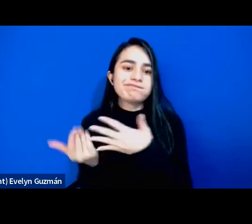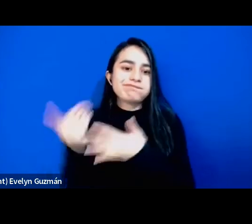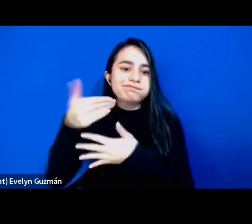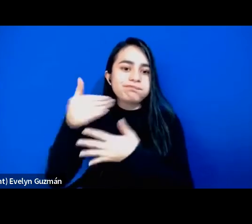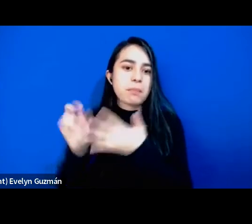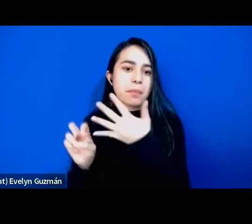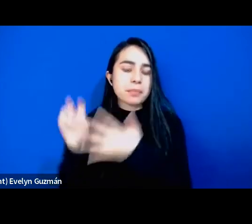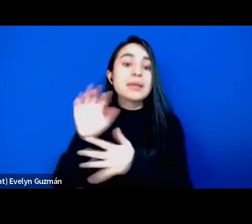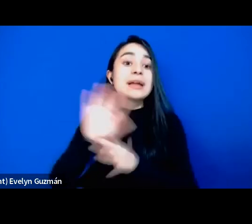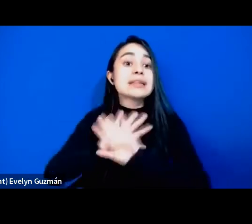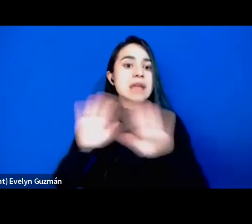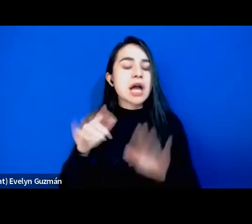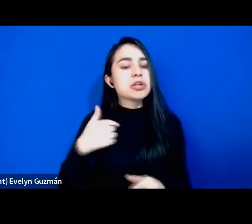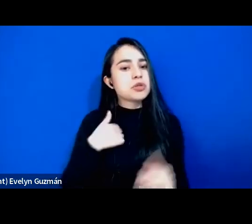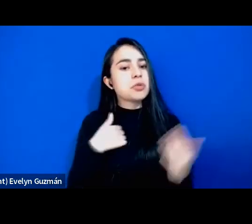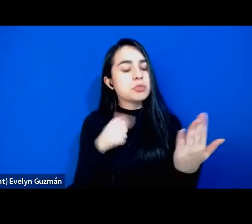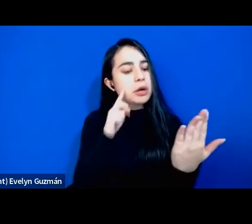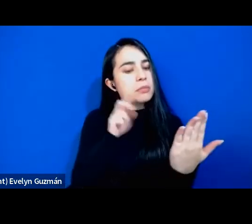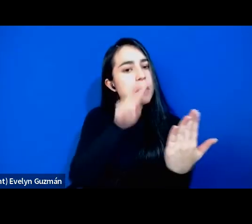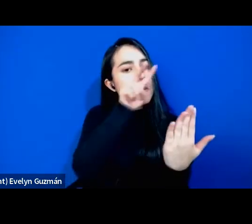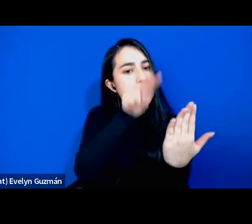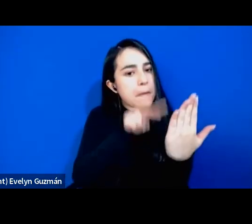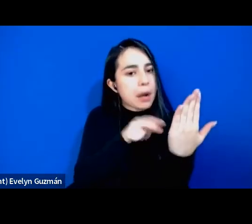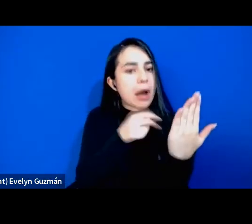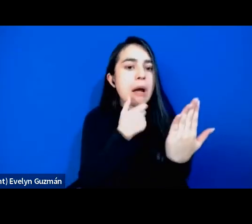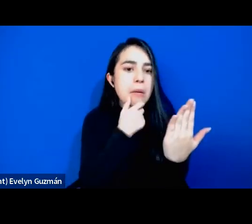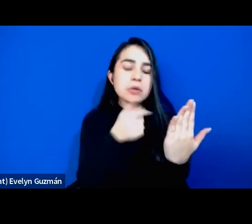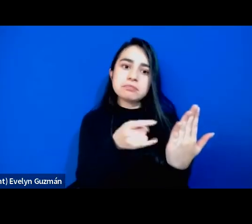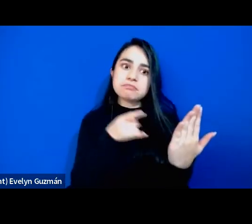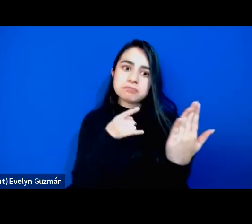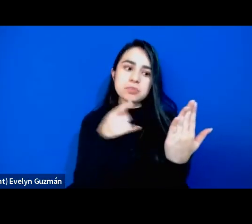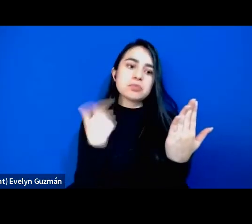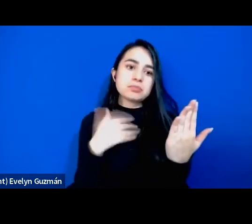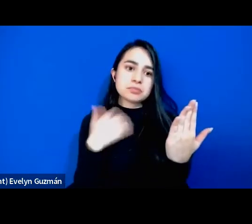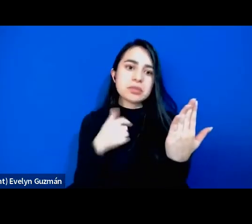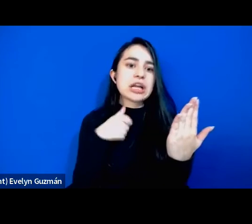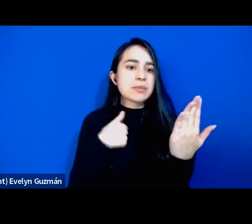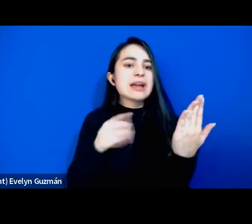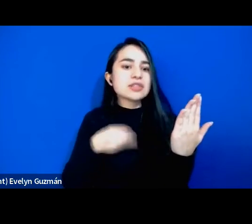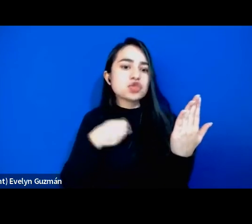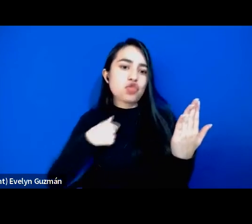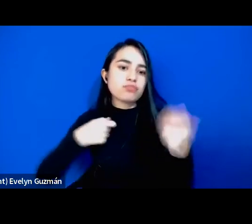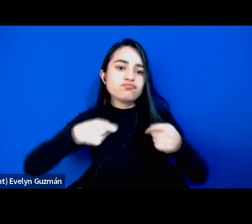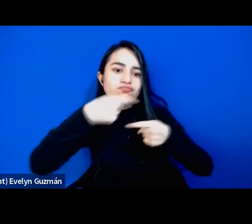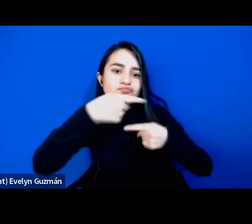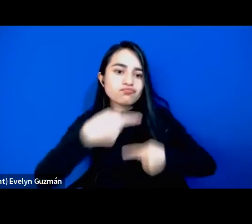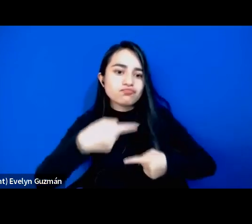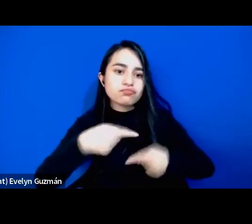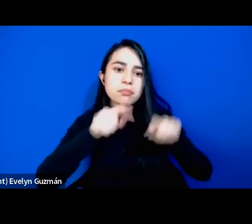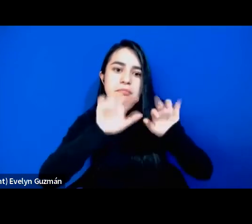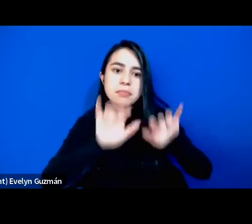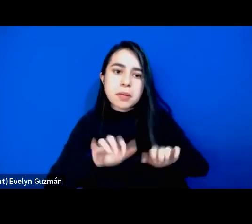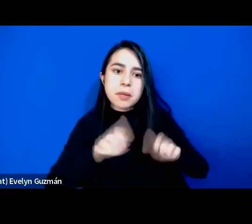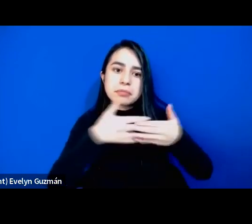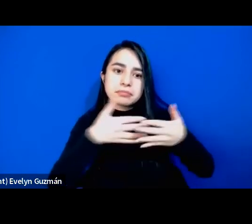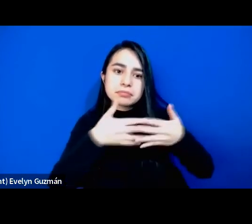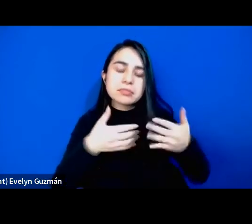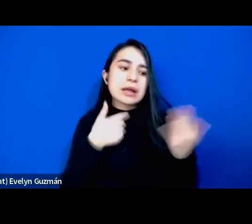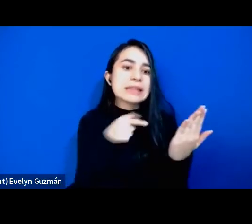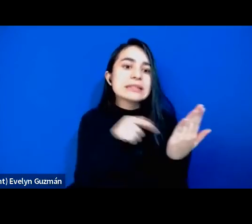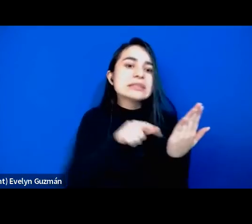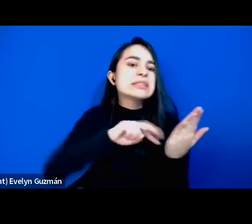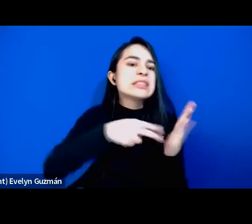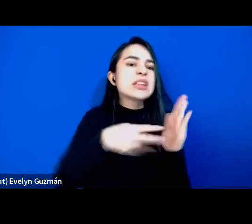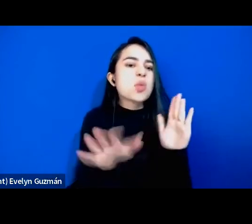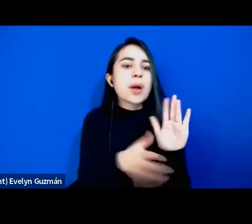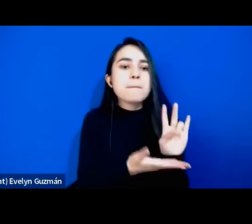acerco, pues, muy impresionada y emocionada de leer y comentar este magnífico libro que creo que ofrece un modelo y